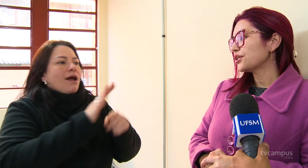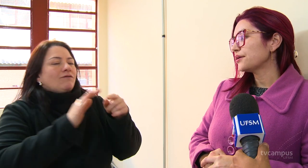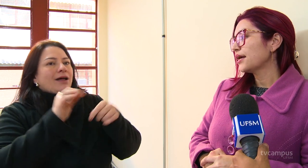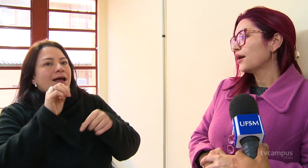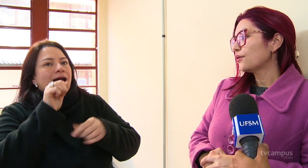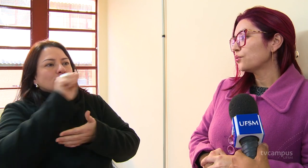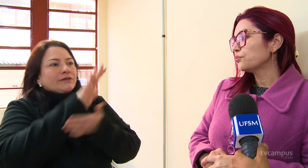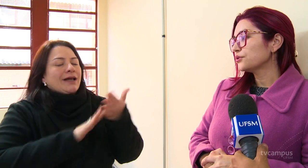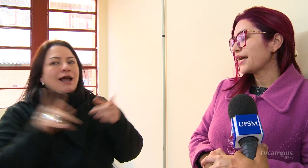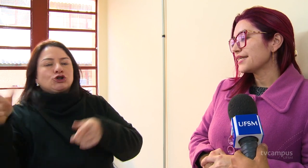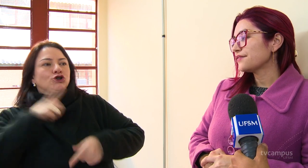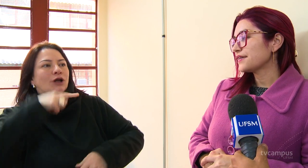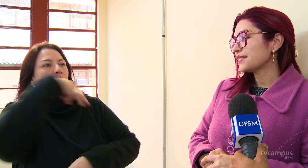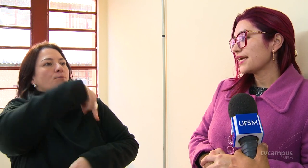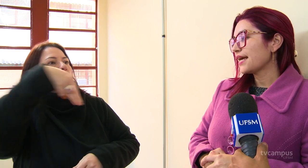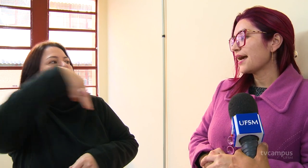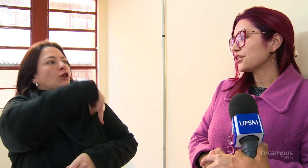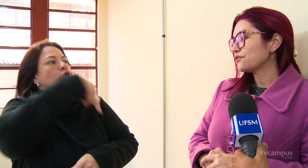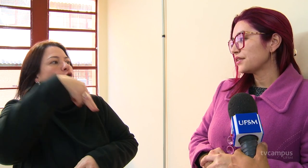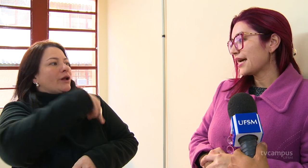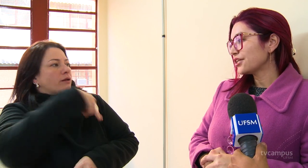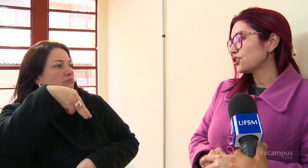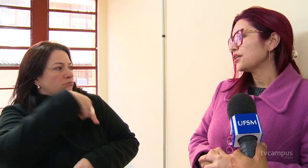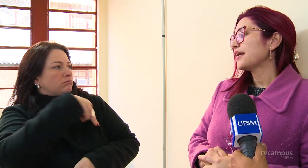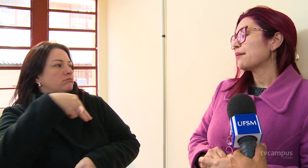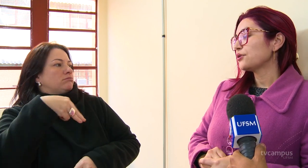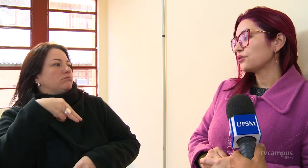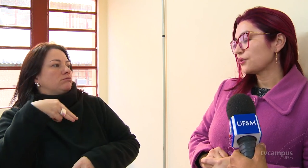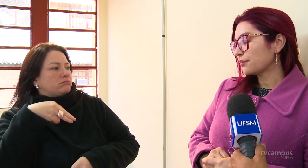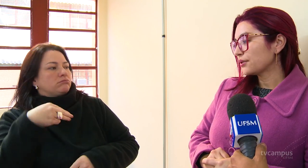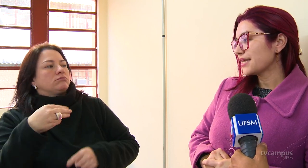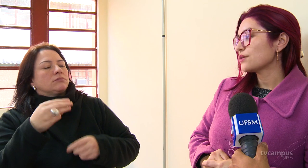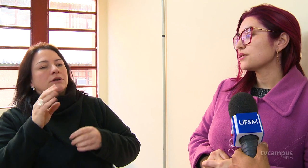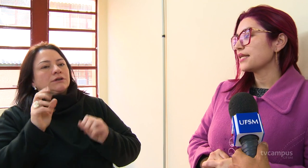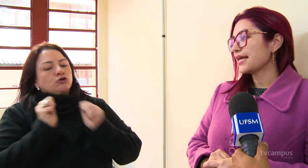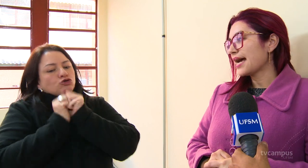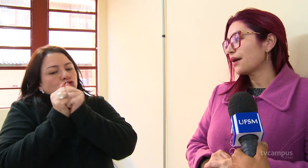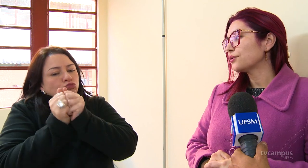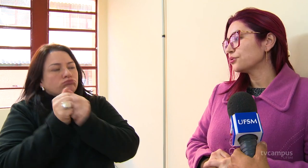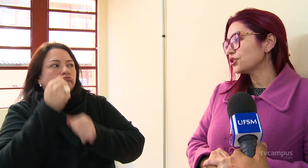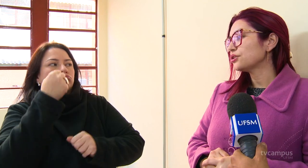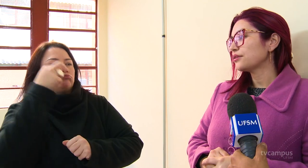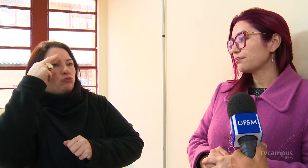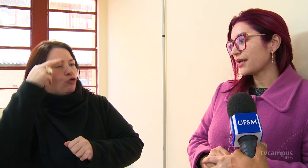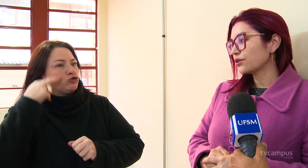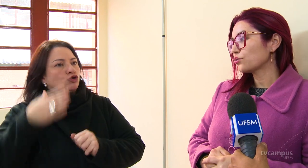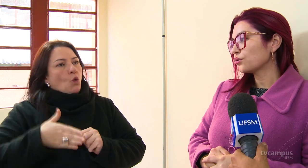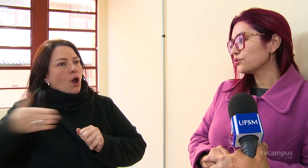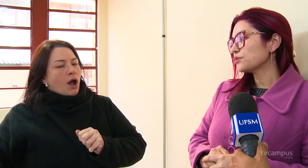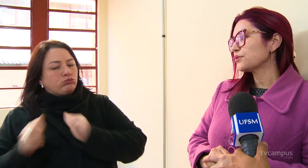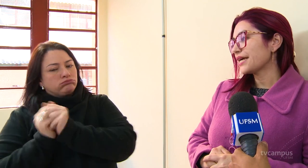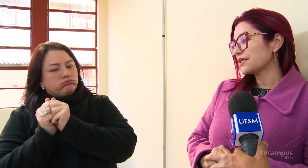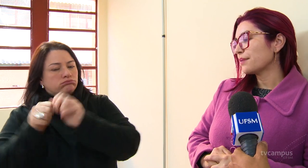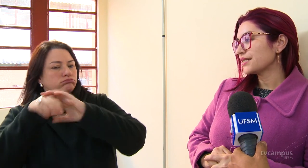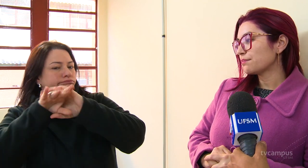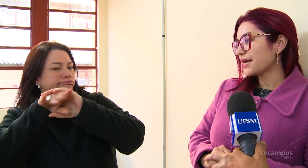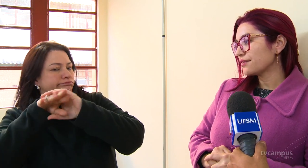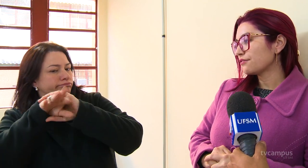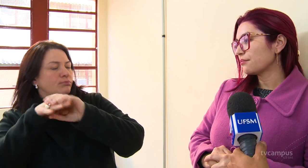um pudesse fazer a atividade e a monitora pudesse auxiliar a Ruth para que todos pudessem participar de forma